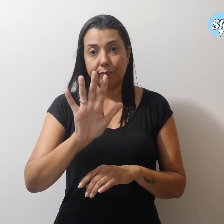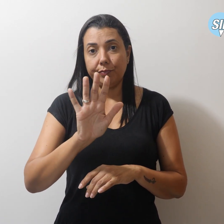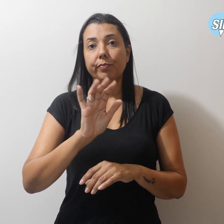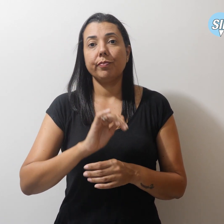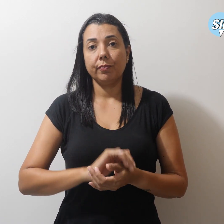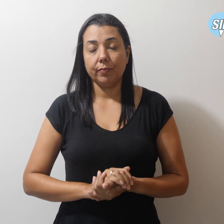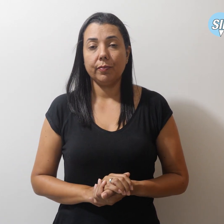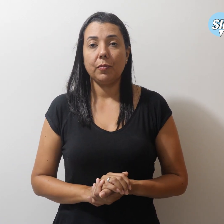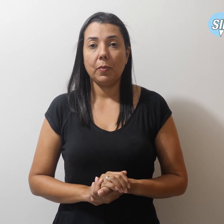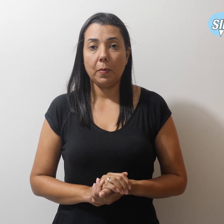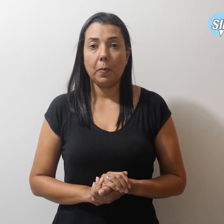Obrigado.